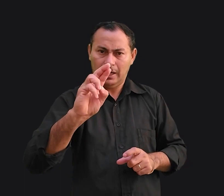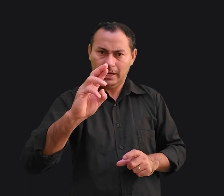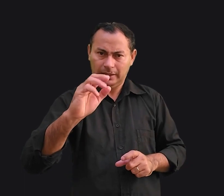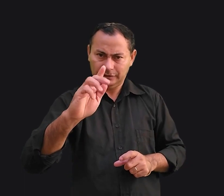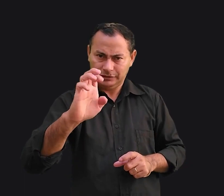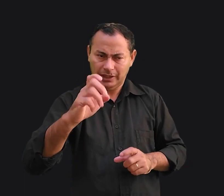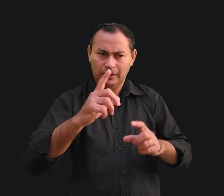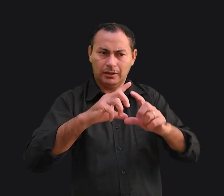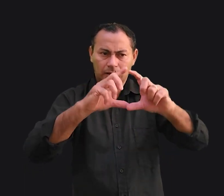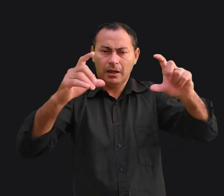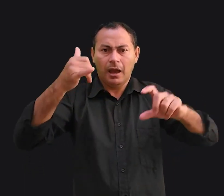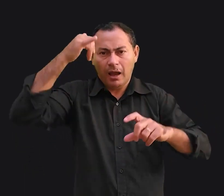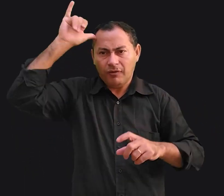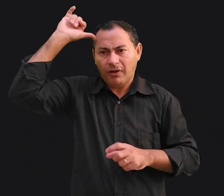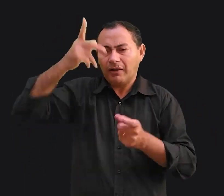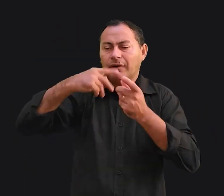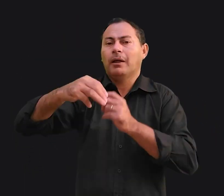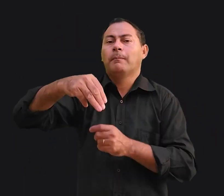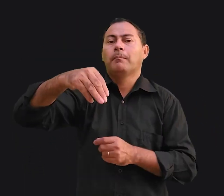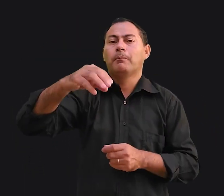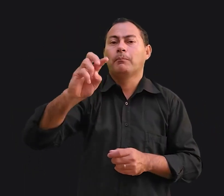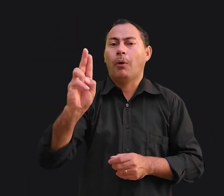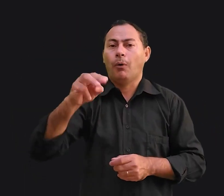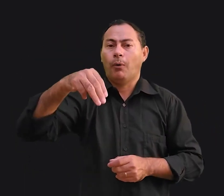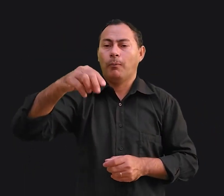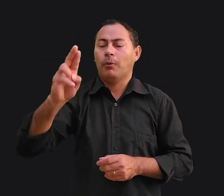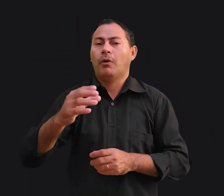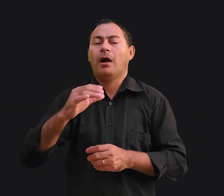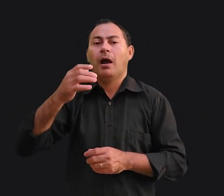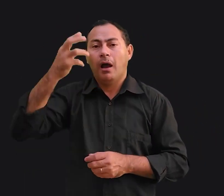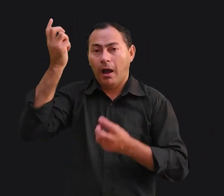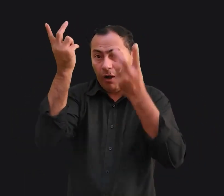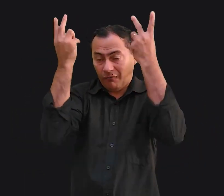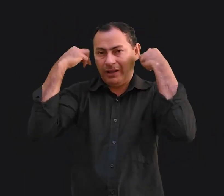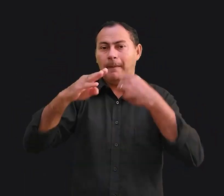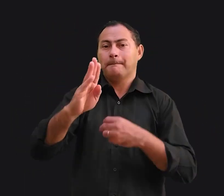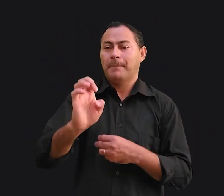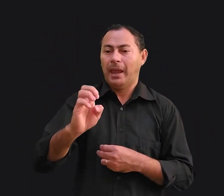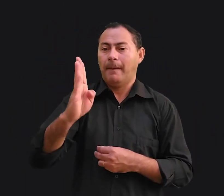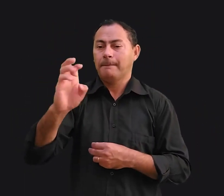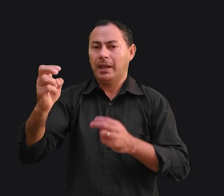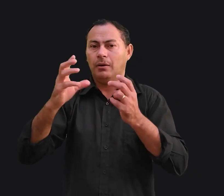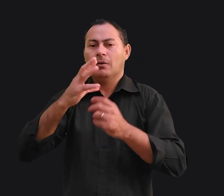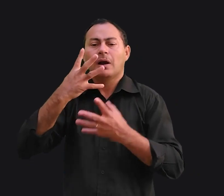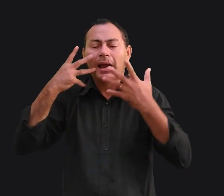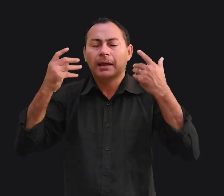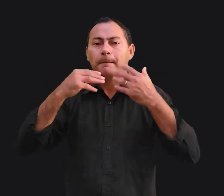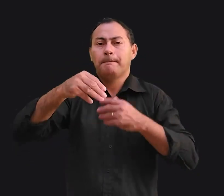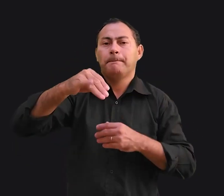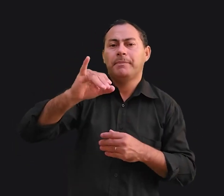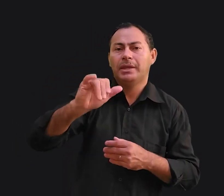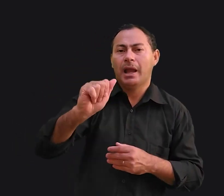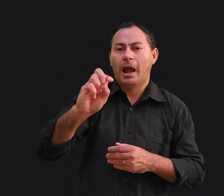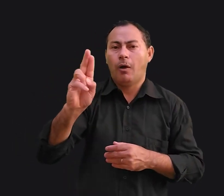A vaca fala mu, mu, a ovelha bé, bé, o gato miau, miau.